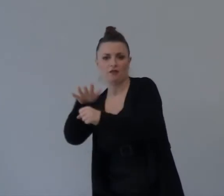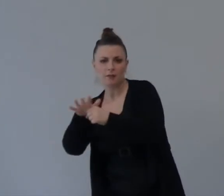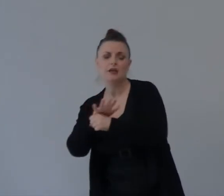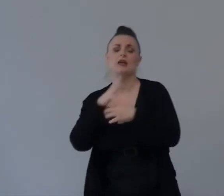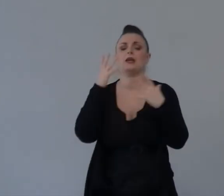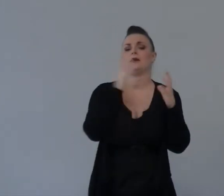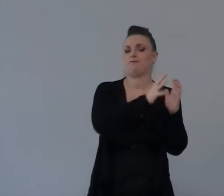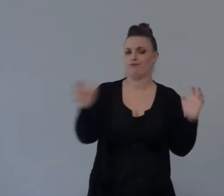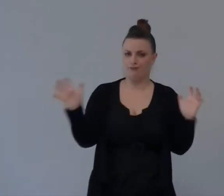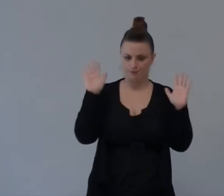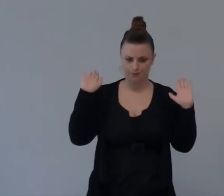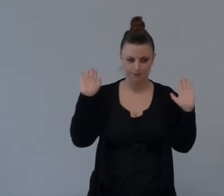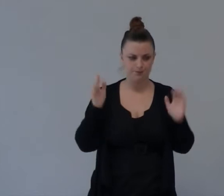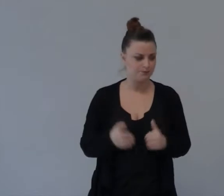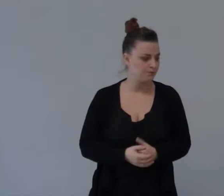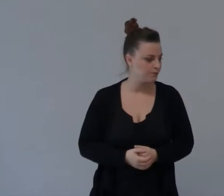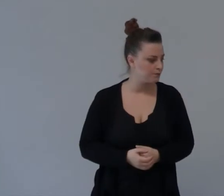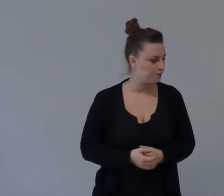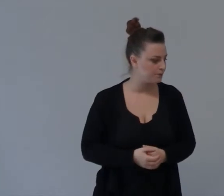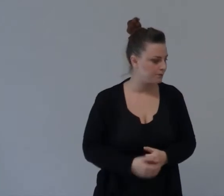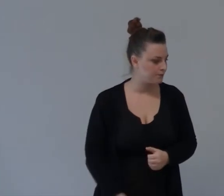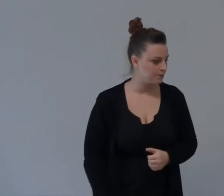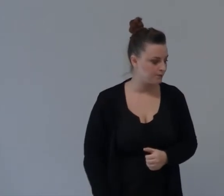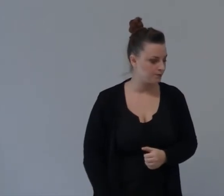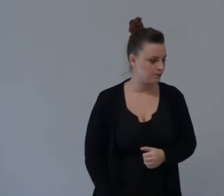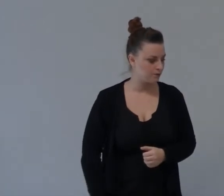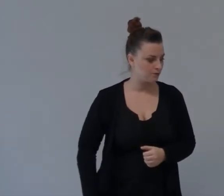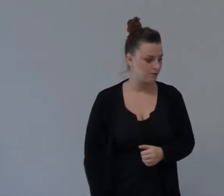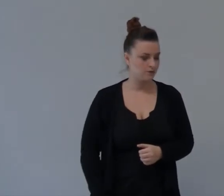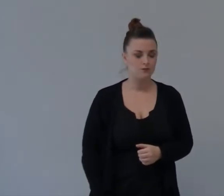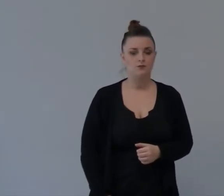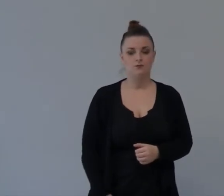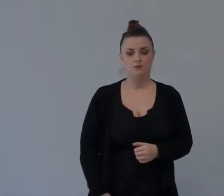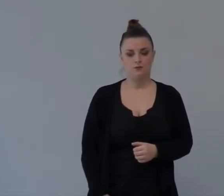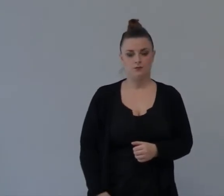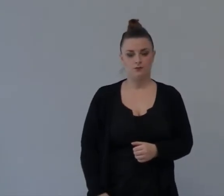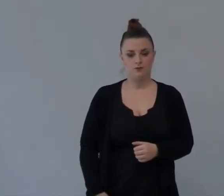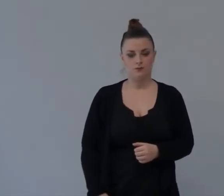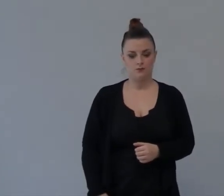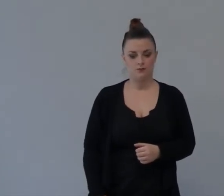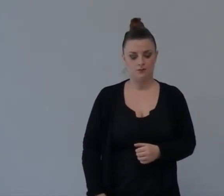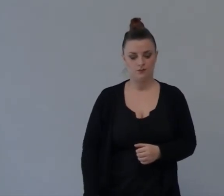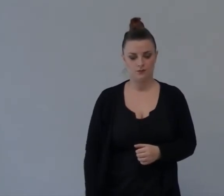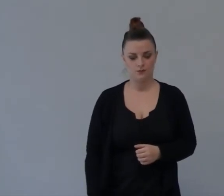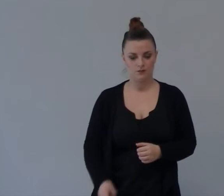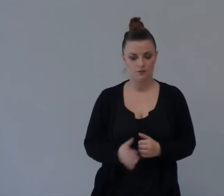Nel Lo Sì Anzi Non C'è Nulla Di Male Nel Far Sapere Nel Far